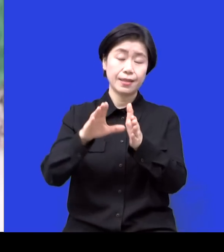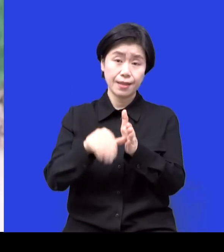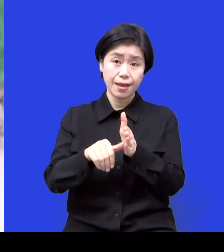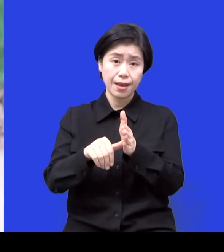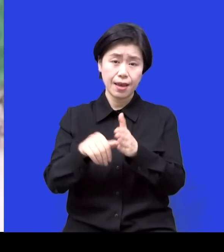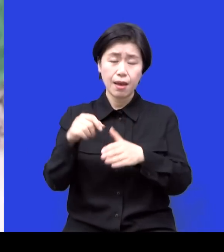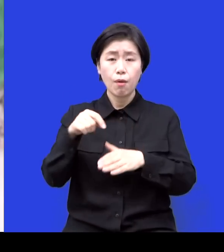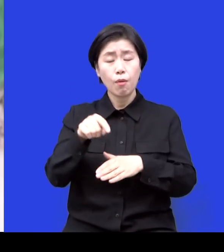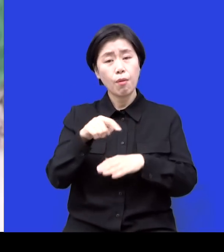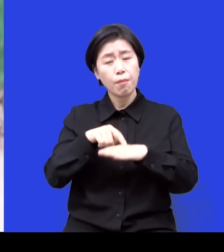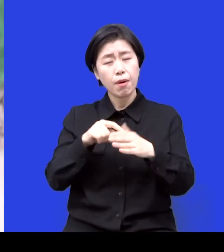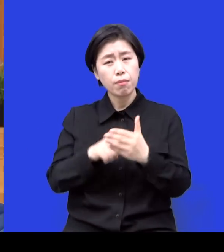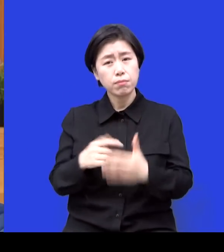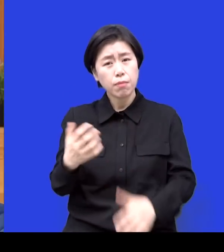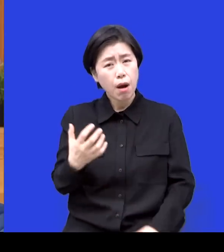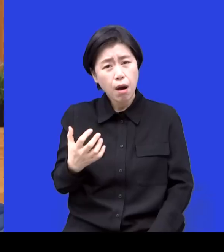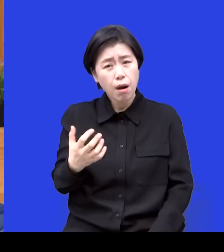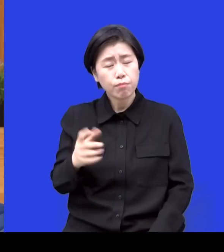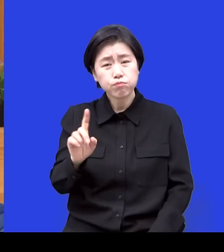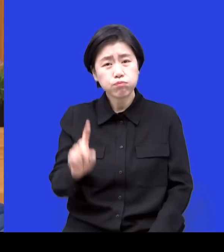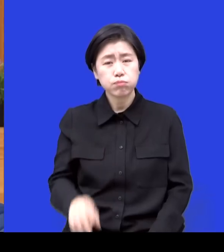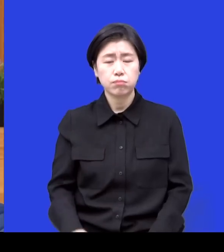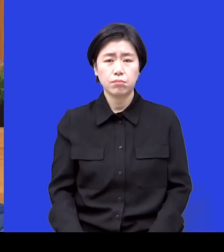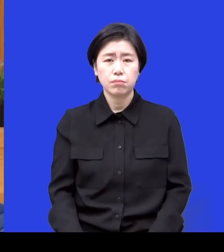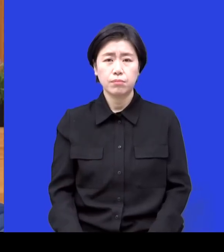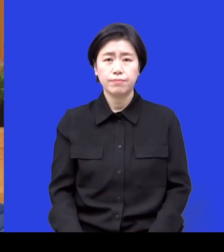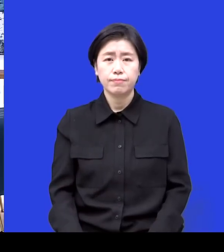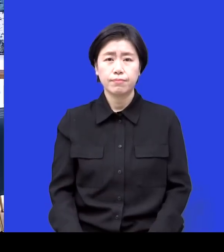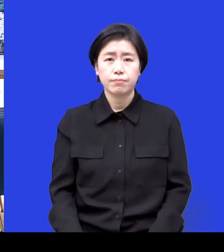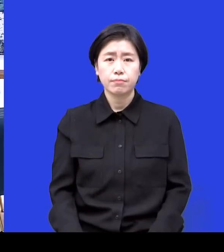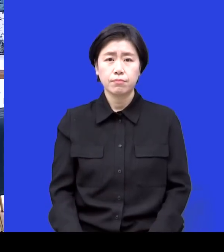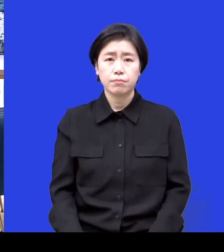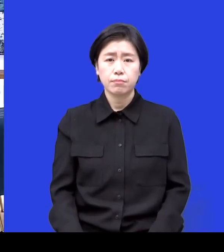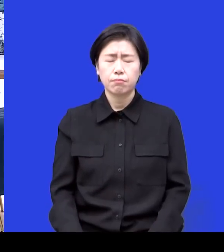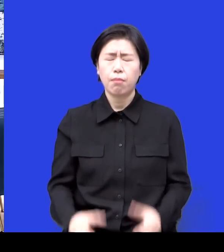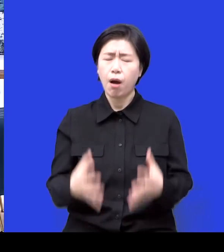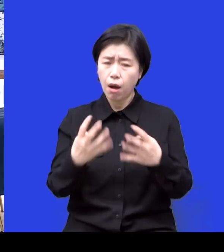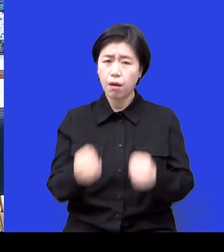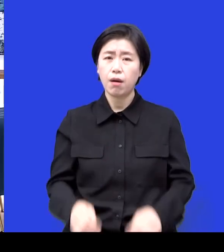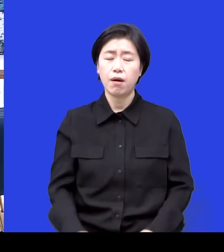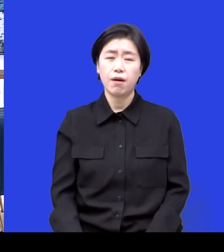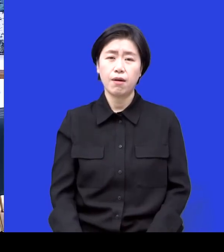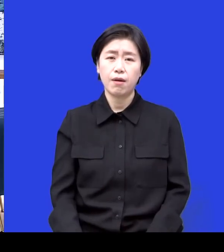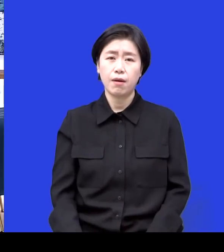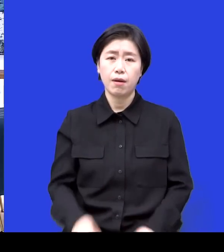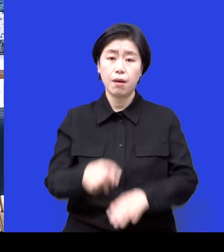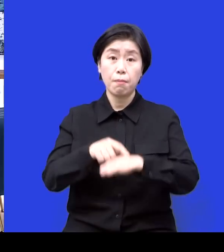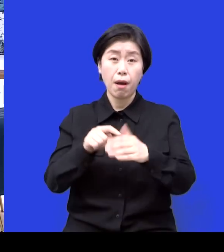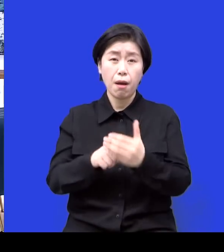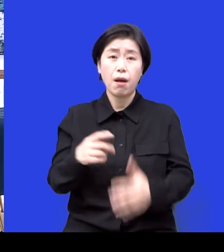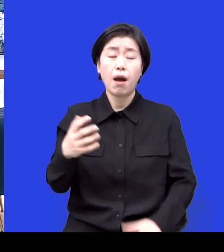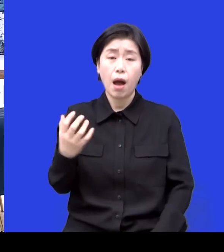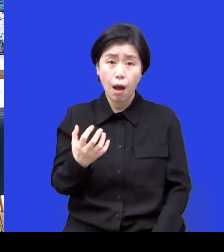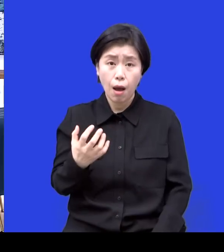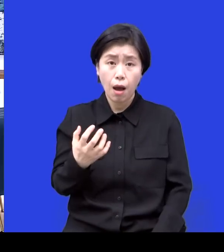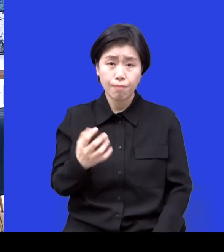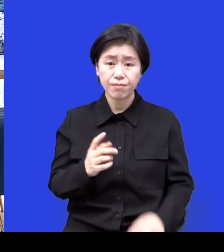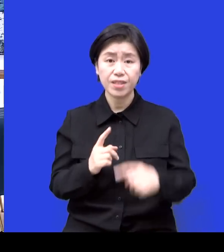아팠던 너무 많아 있으셨을 것 같아요. 너무 많아가지고 마음이 아프고 막 피가 거꾸로